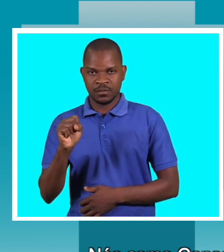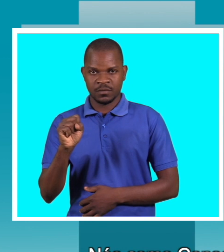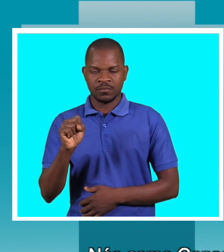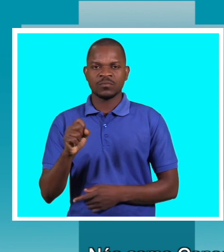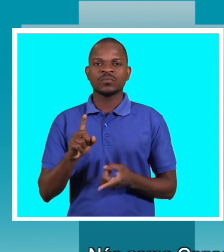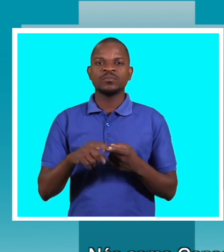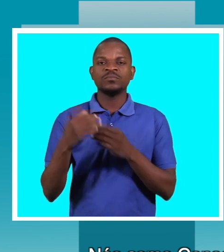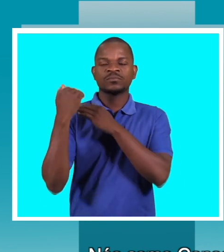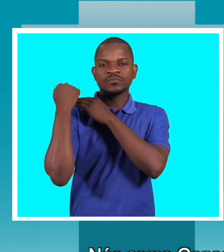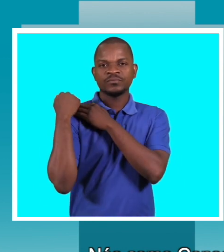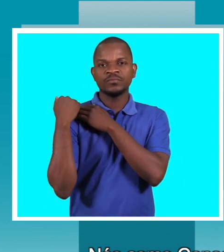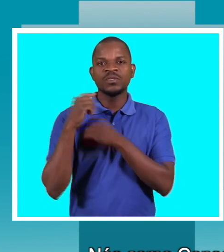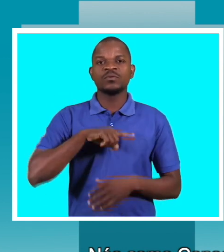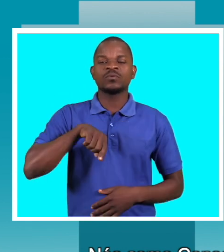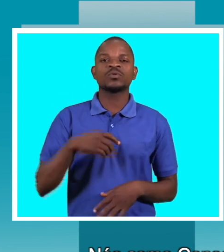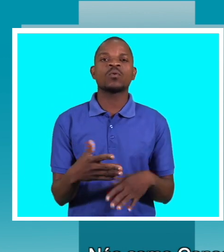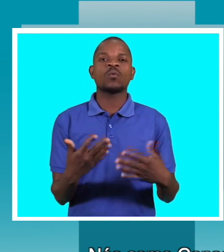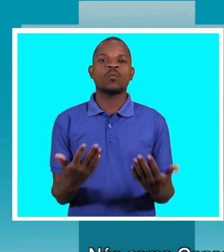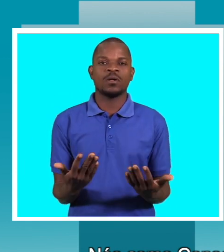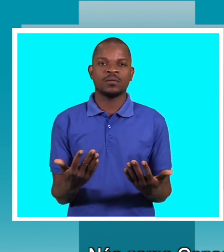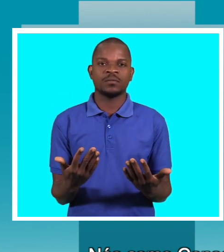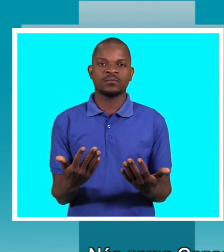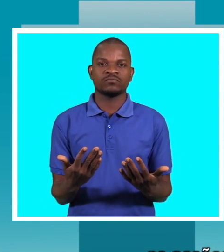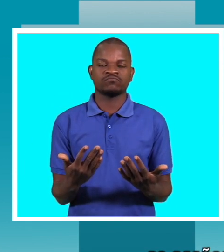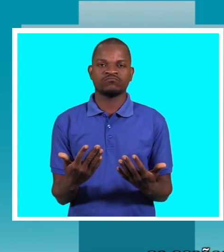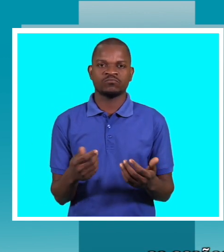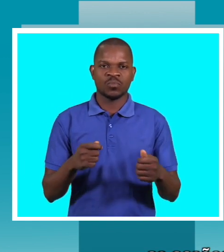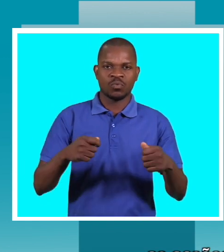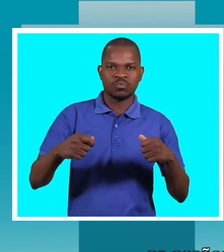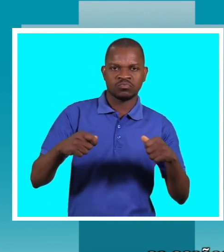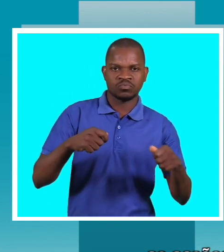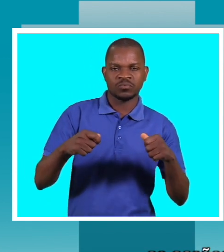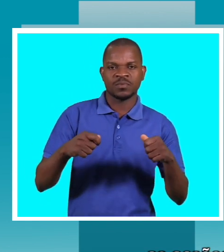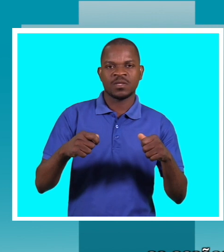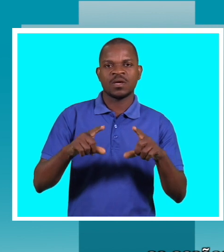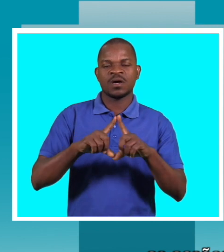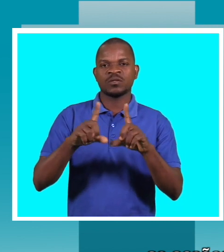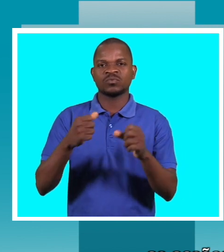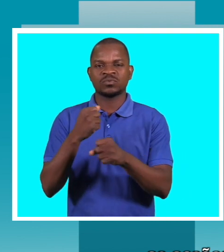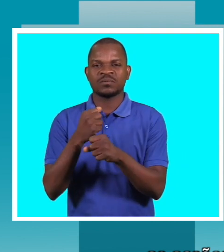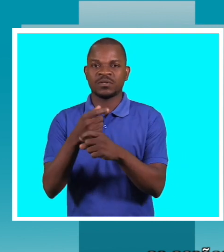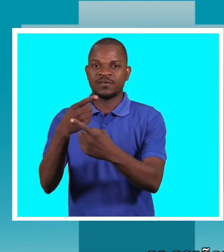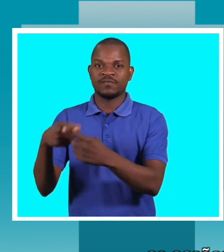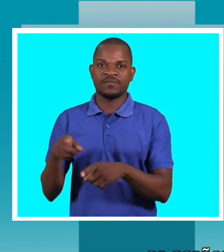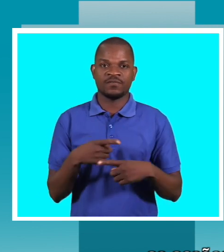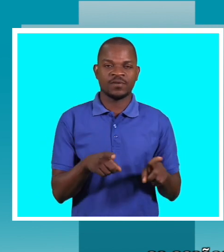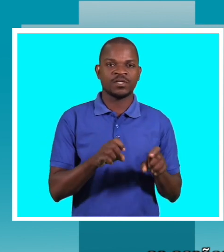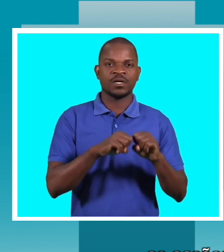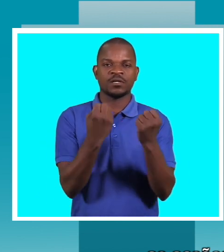a nossa responsabilidade é coordenar as ações realizadas por diferentes atores de resposta ao